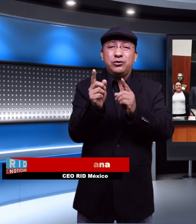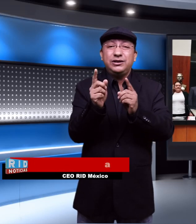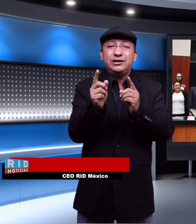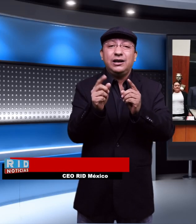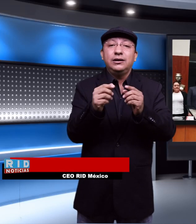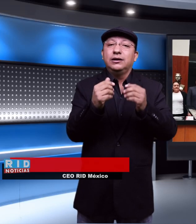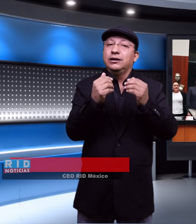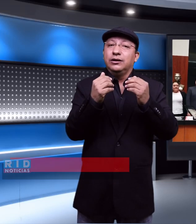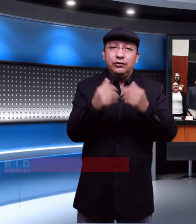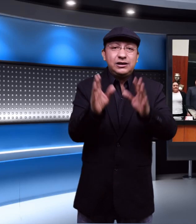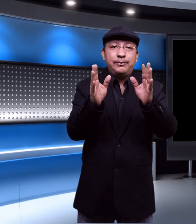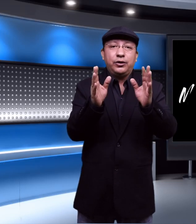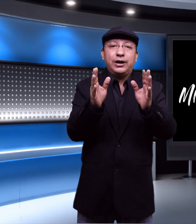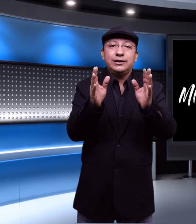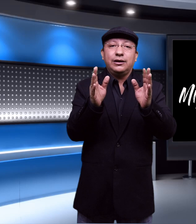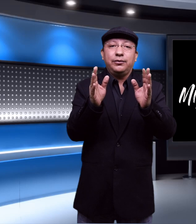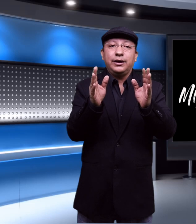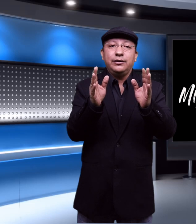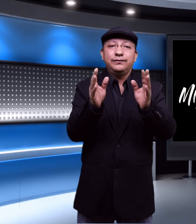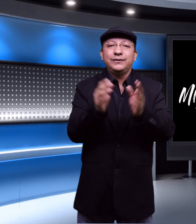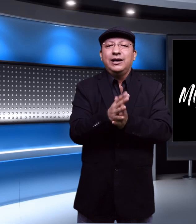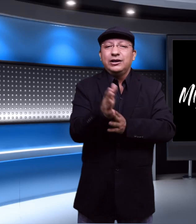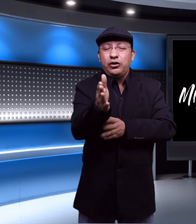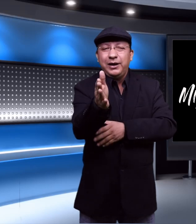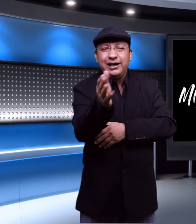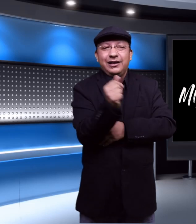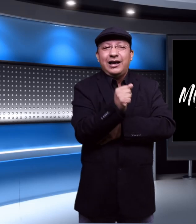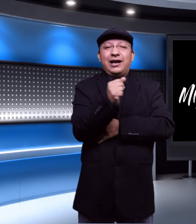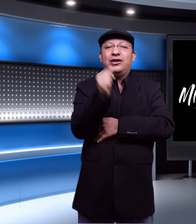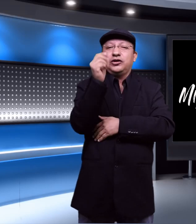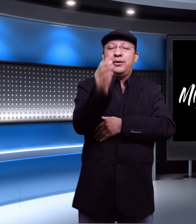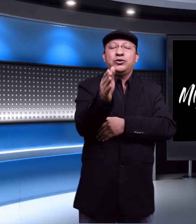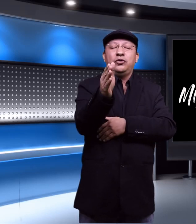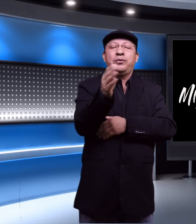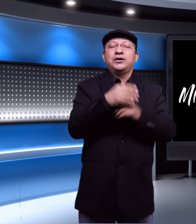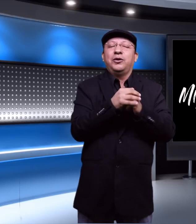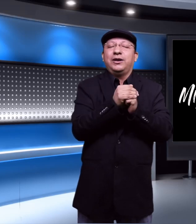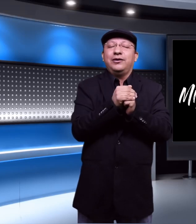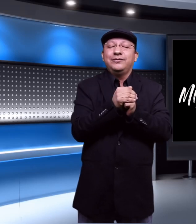la justicia no es la prioridad de este gobierno soy Miguel Quintana nos vemos en un próximo video un